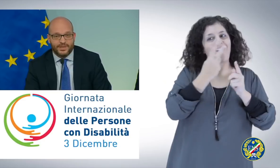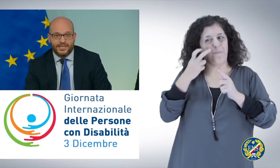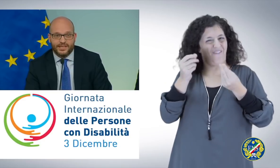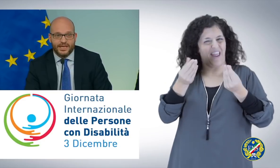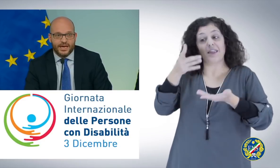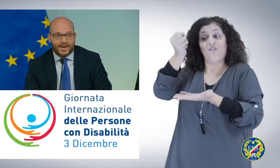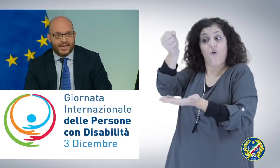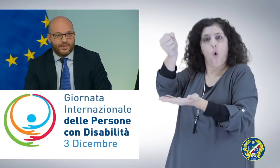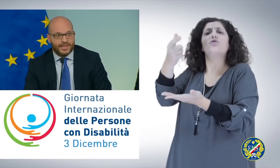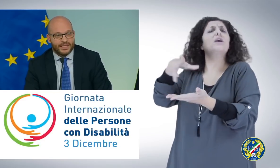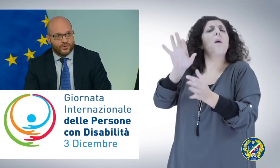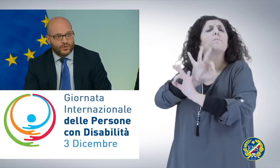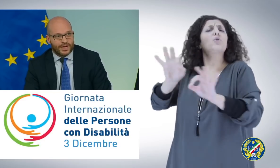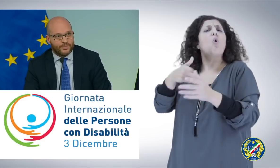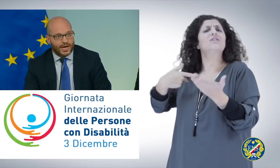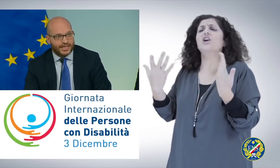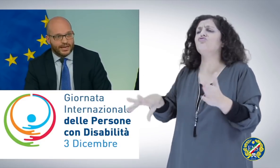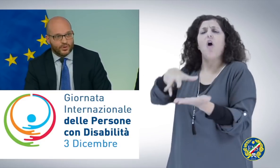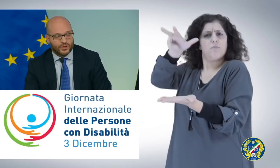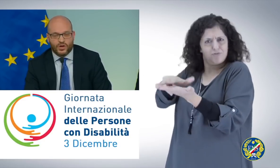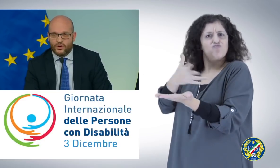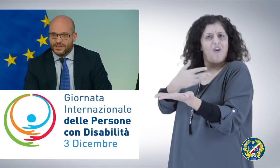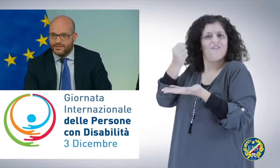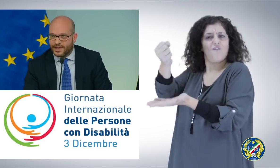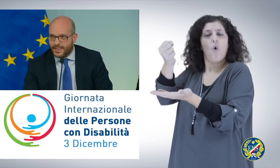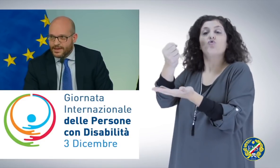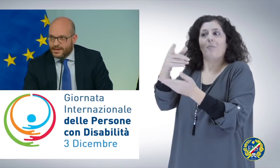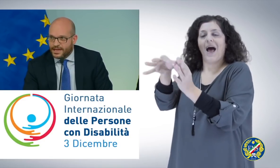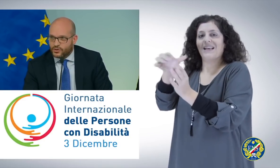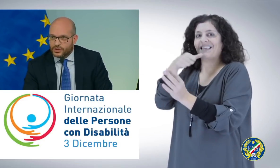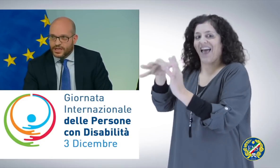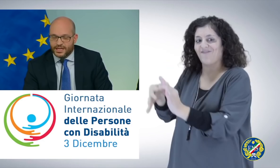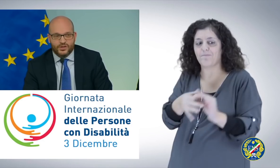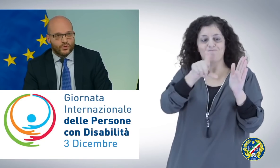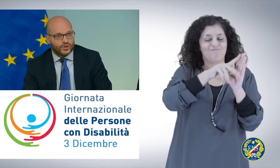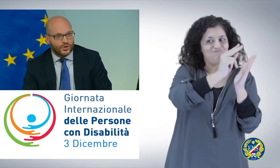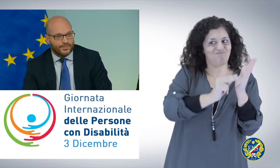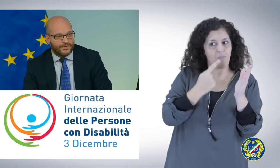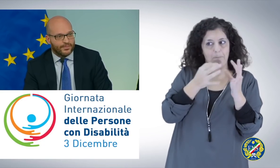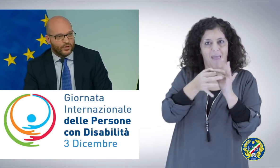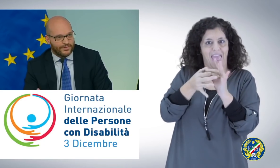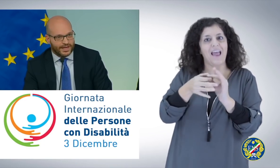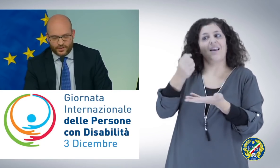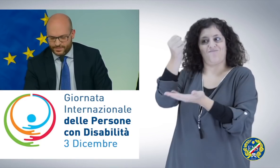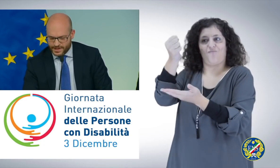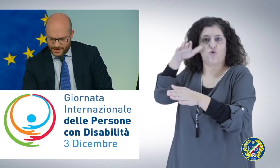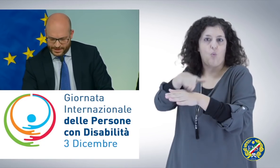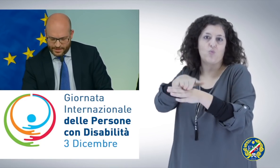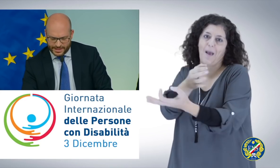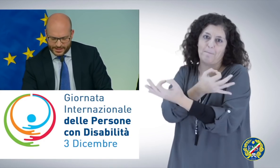stabiliti, ma che ovviamente devono trovare poi anche nella procedura normativa la giusta risoluzione per fare in modo che vengano effettivamente